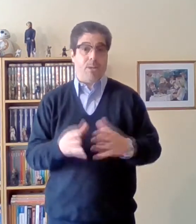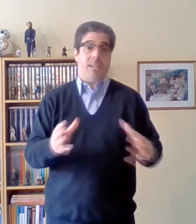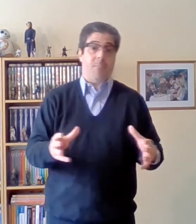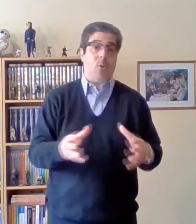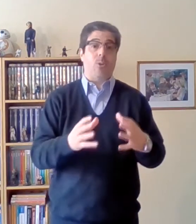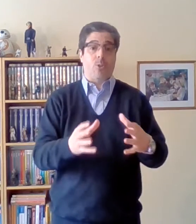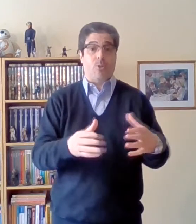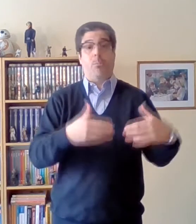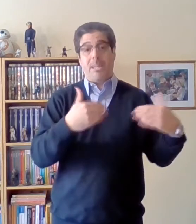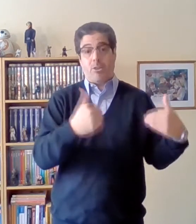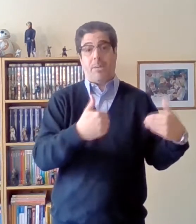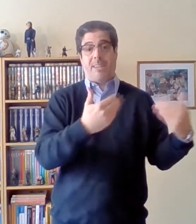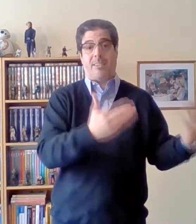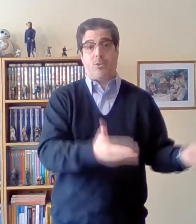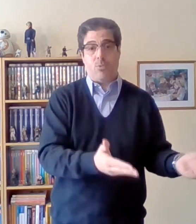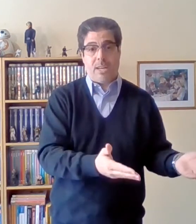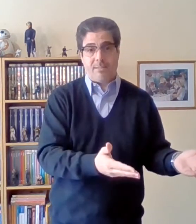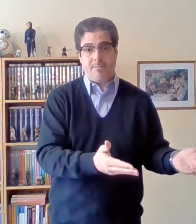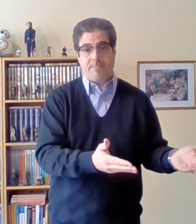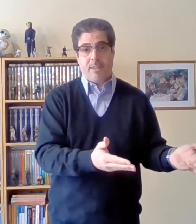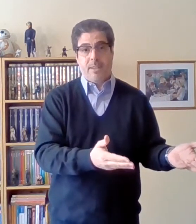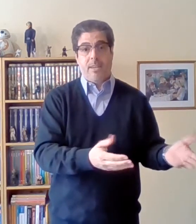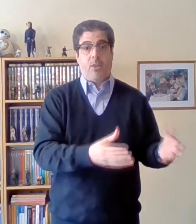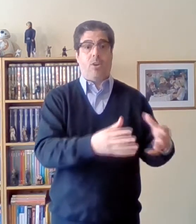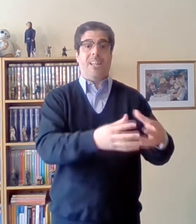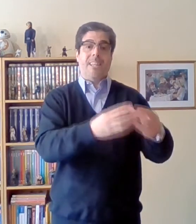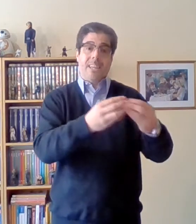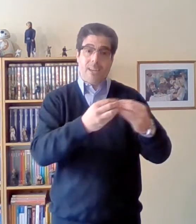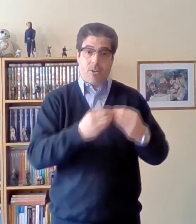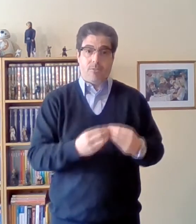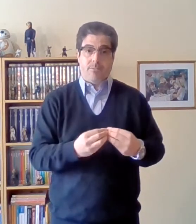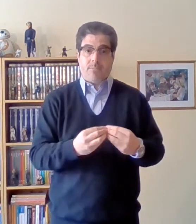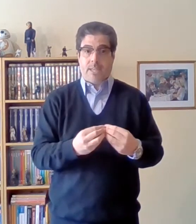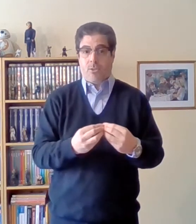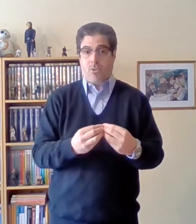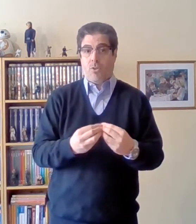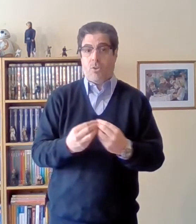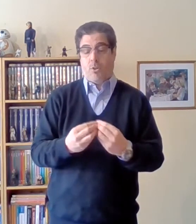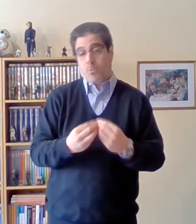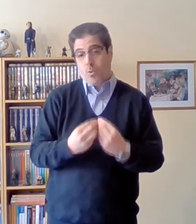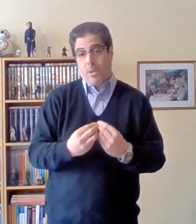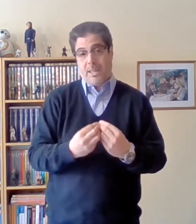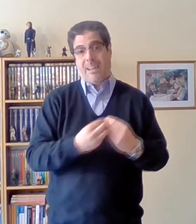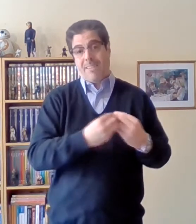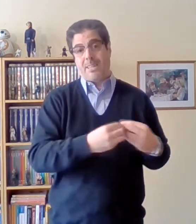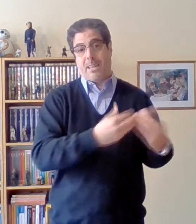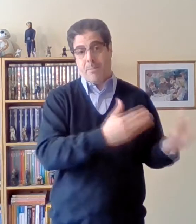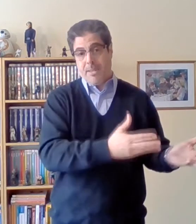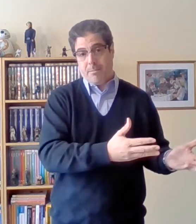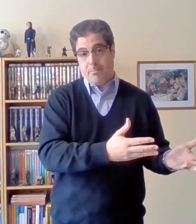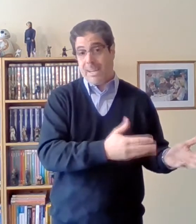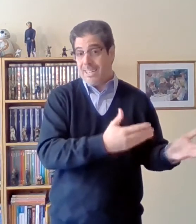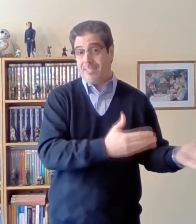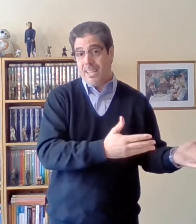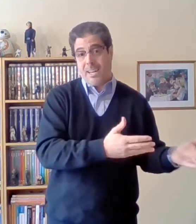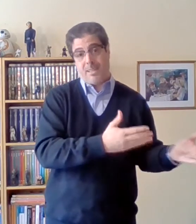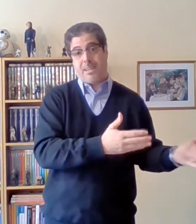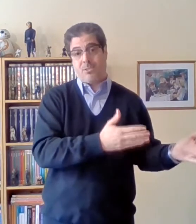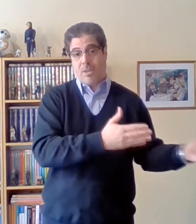ejemplo cuando yo vendo mis aceitunas y con el dinero que yo obtuve de la venta de mi mercancía en este caso las